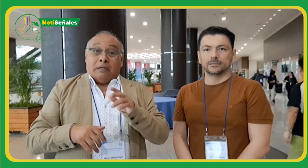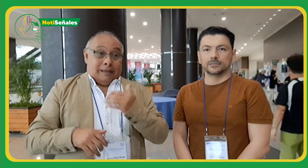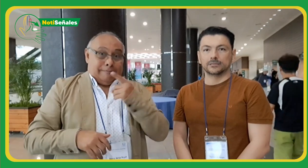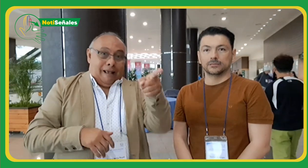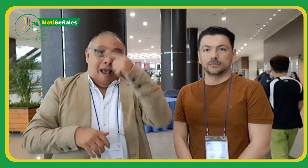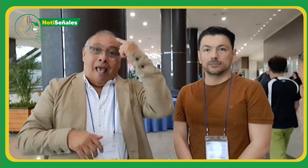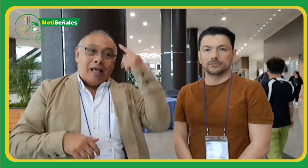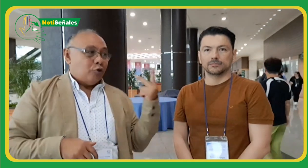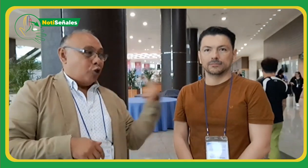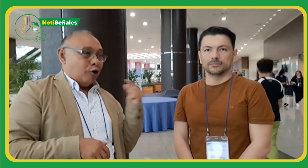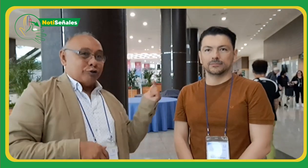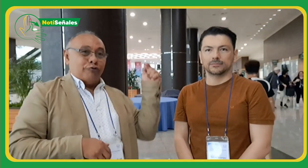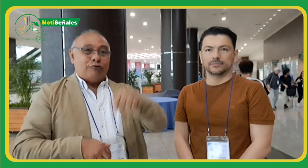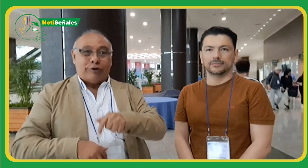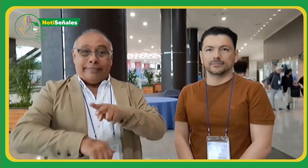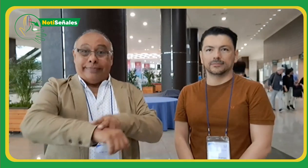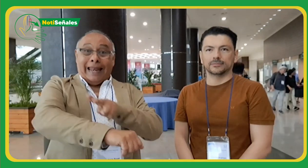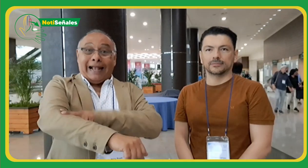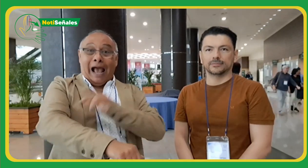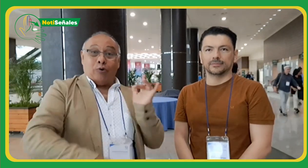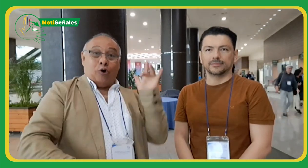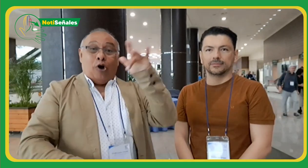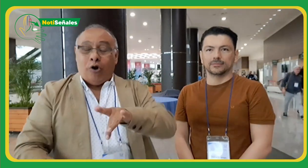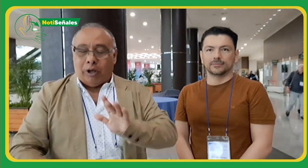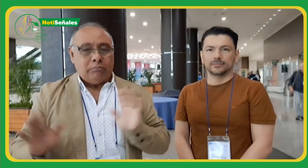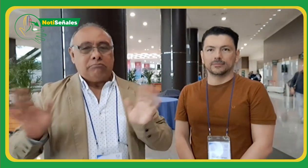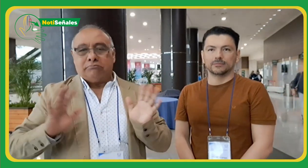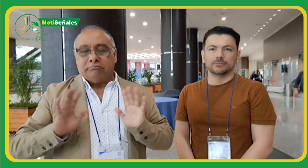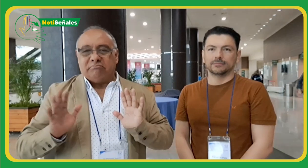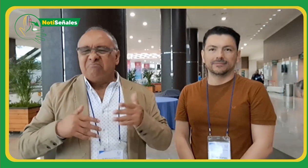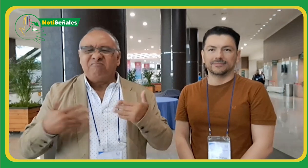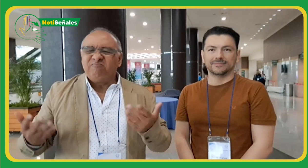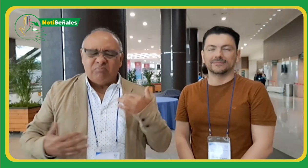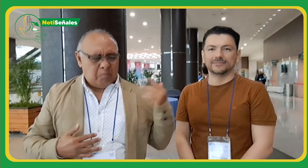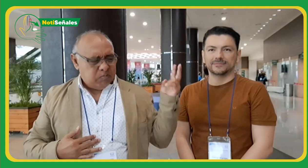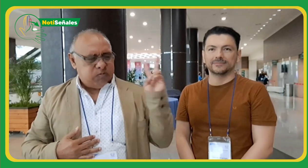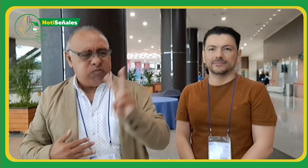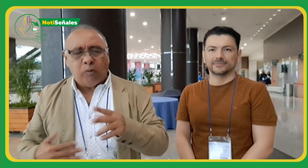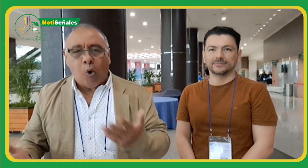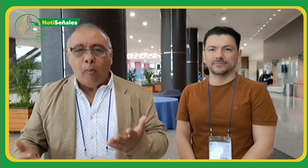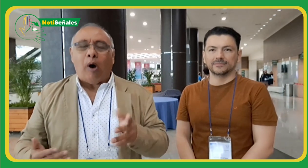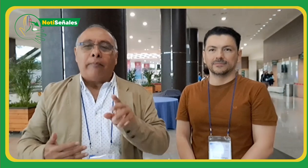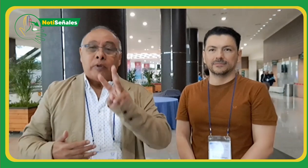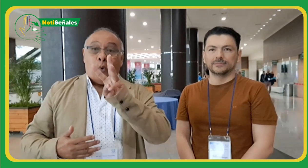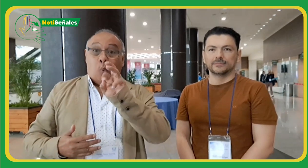delegados de FENASCOL, pero no es así. En mi caso, la WFD envió una carta de invitación